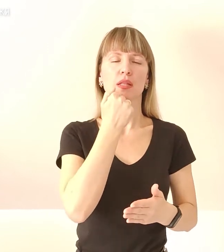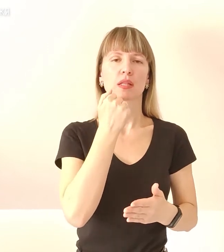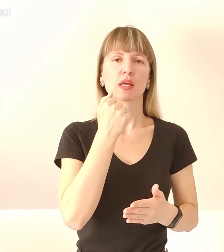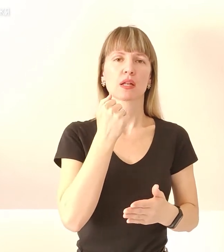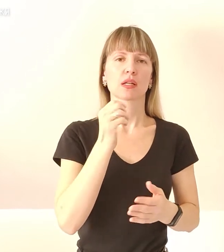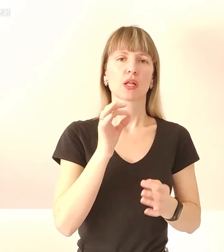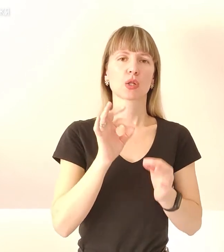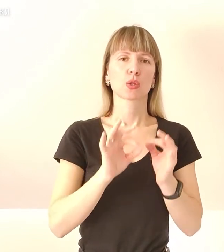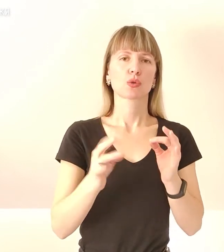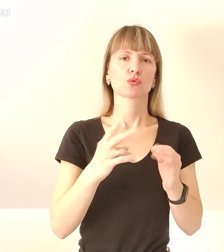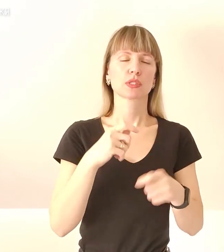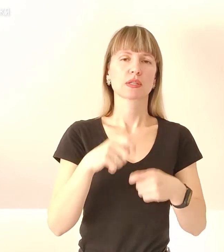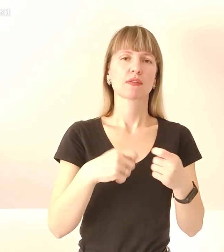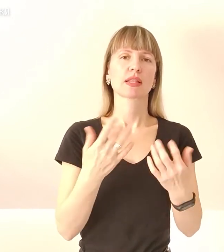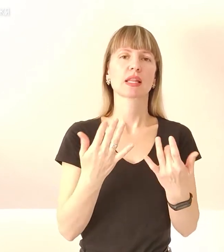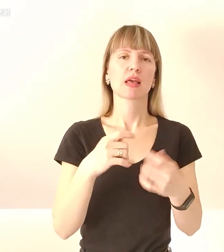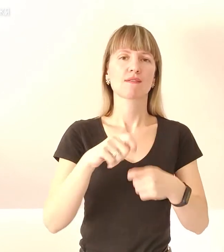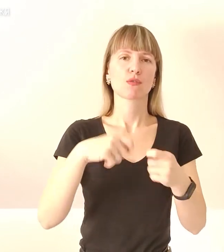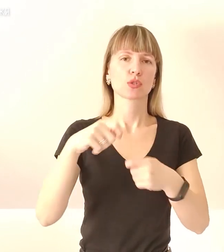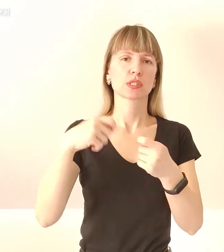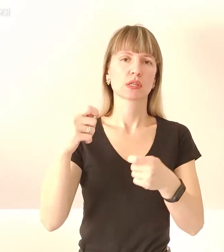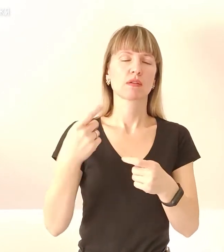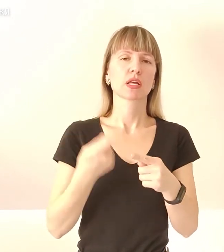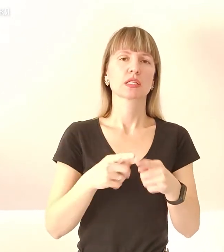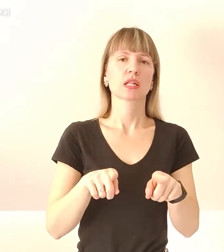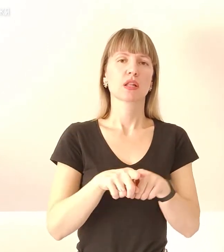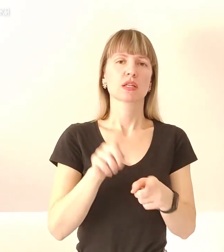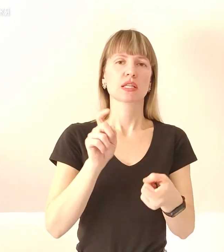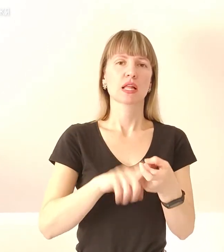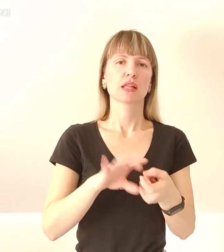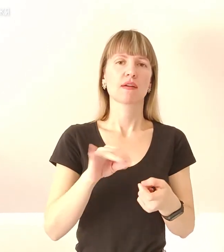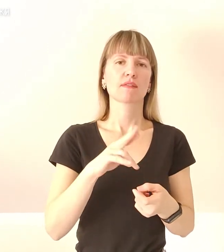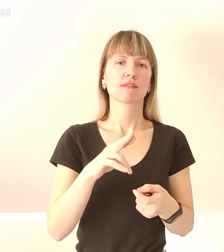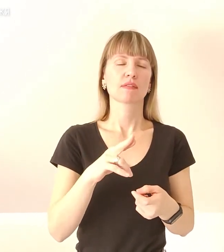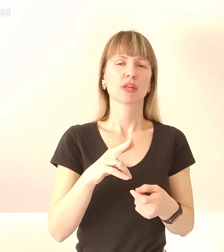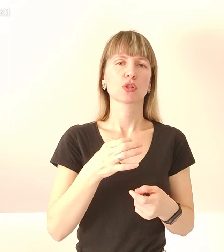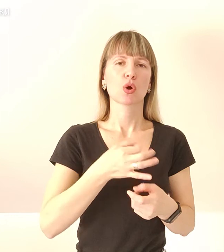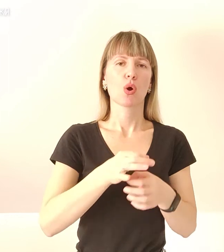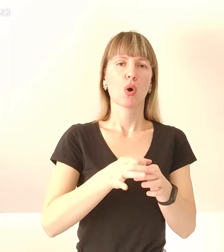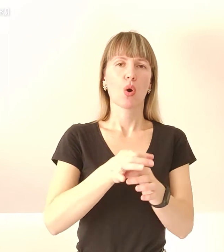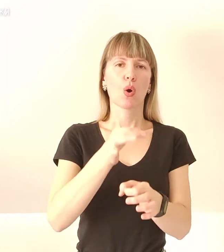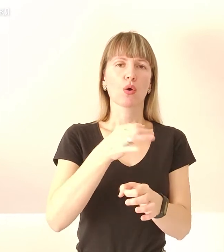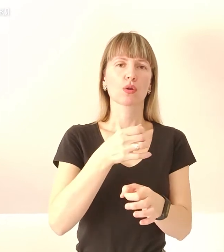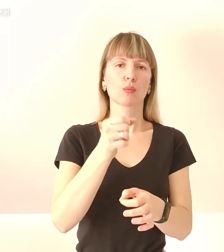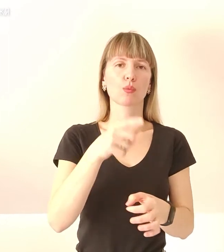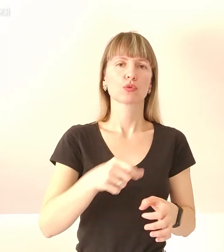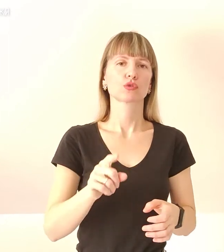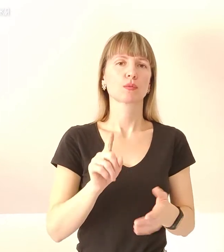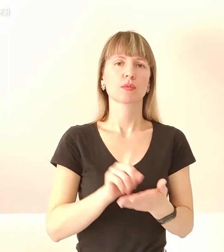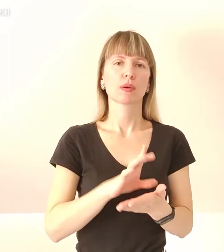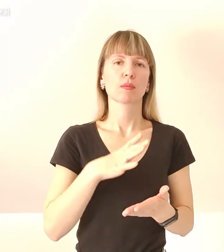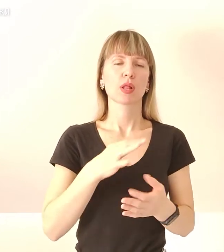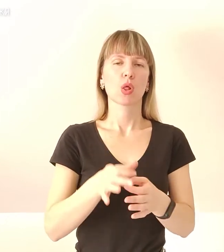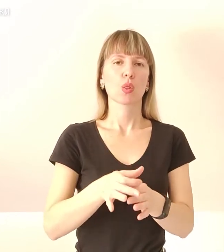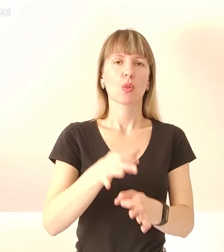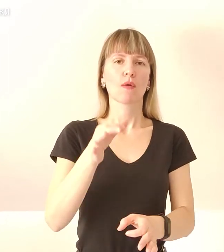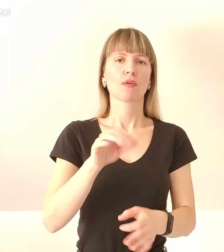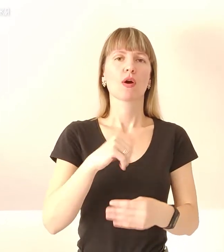Зав'язуємо вузлик. Це також залежить і від горла пляшки. Не обов'язково, аби вона була довгою. Головне, аби